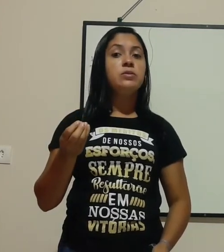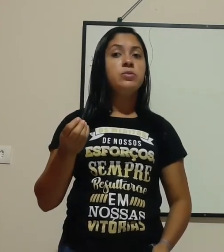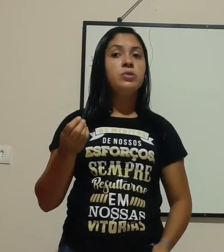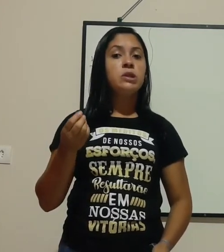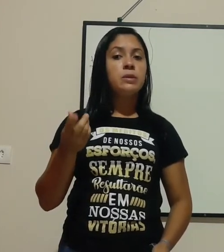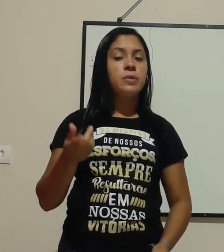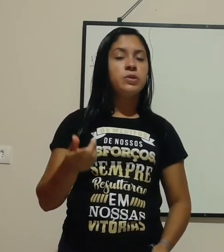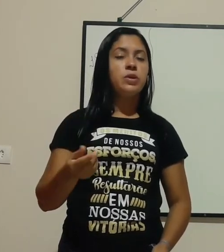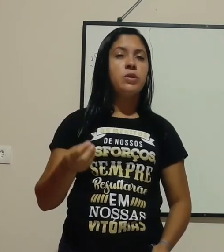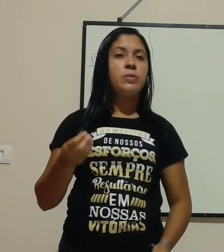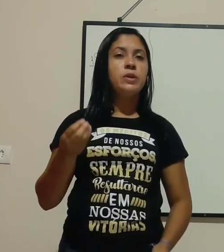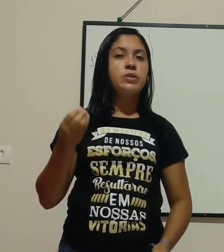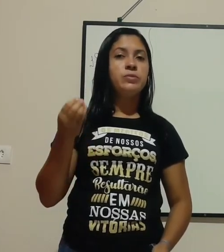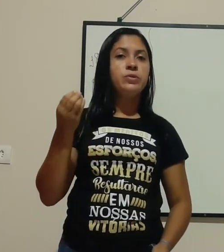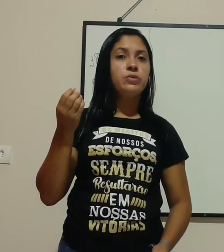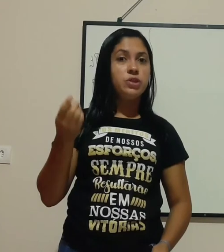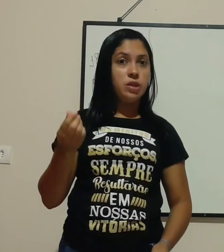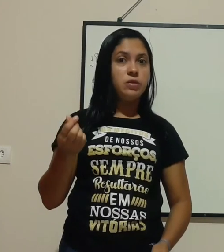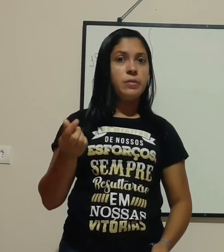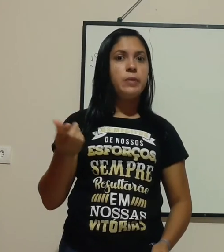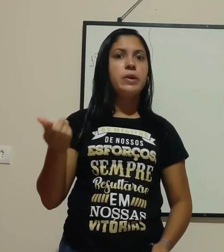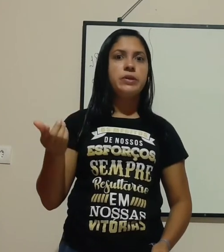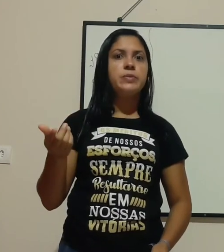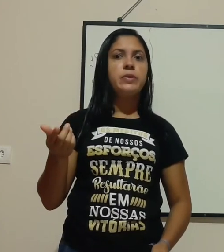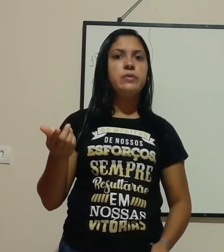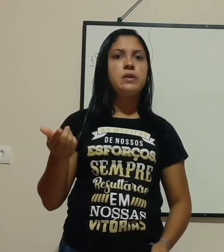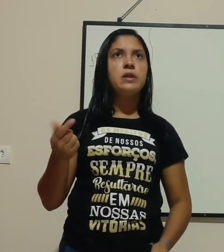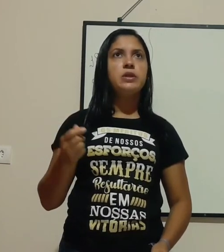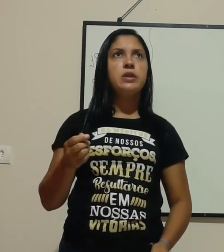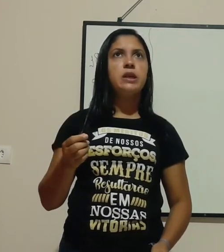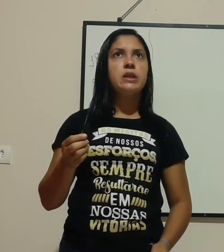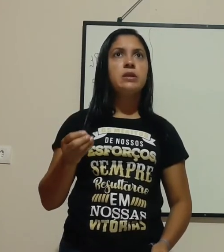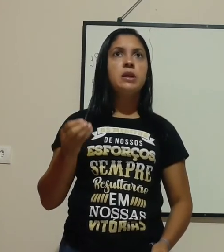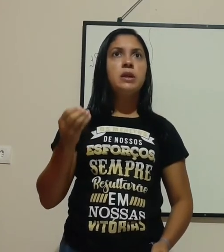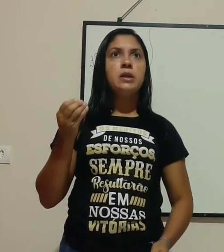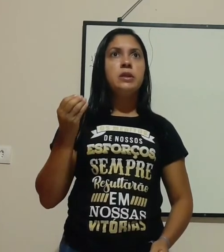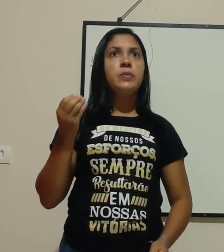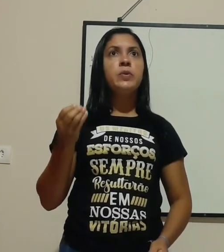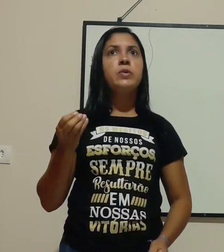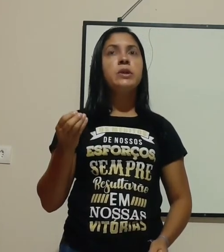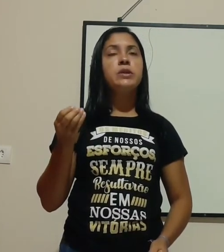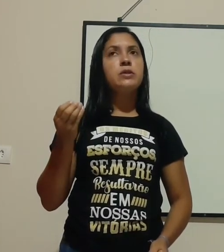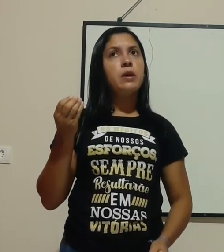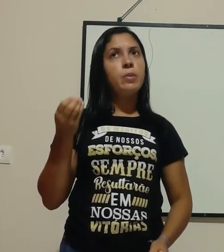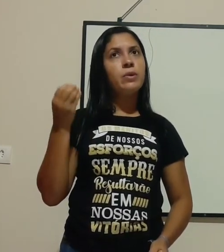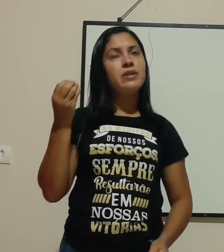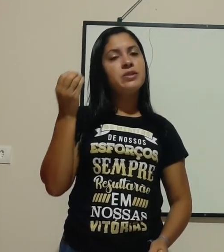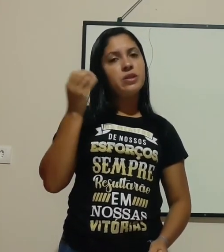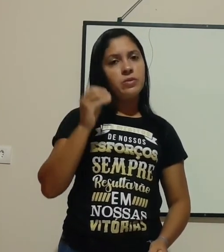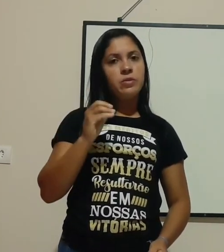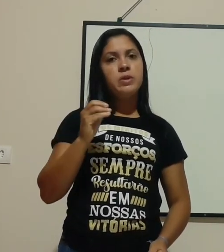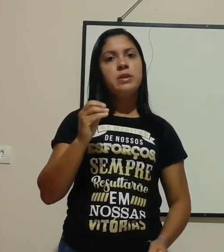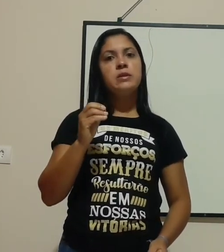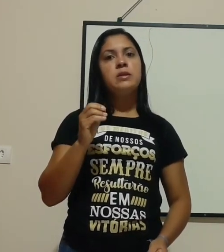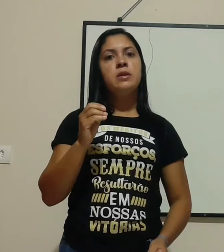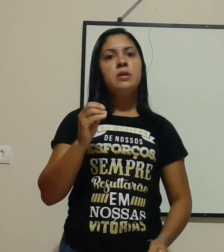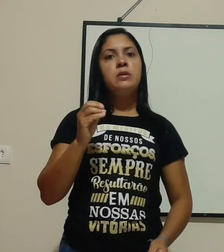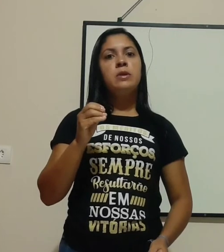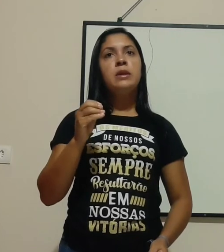de muita mão de obra, de muito dinheiro também para a gente produzir energia elétrica. Então, por conta disso, é bom que a gente economize. Não